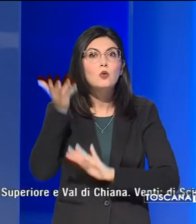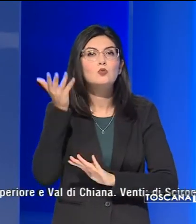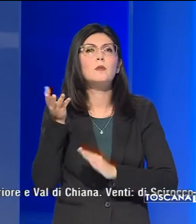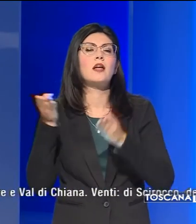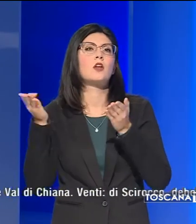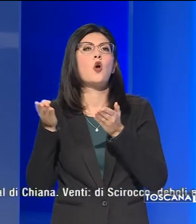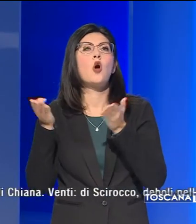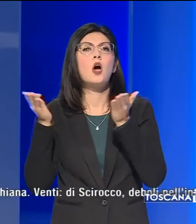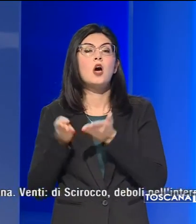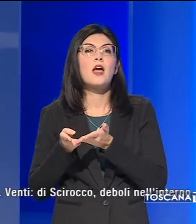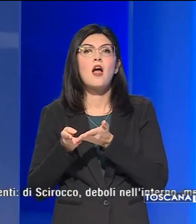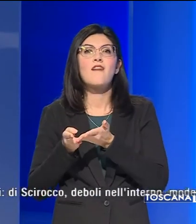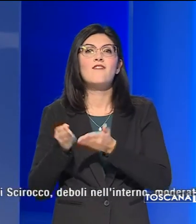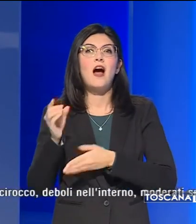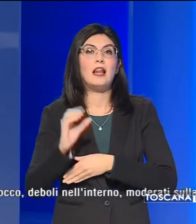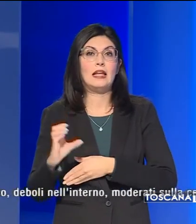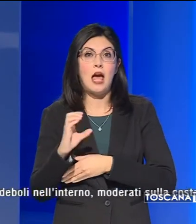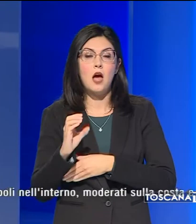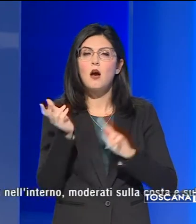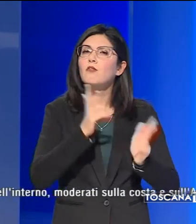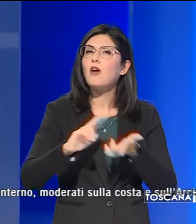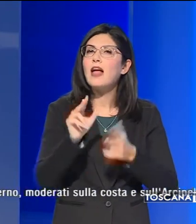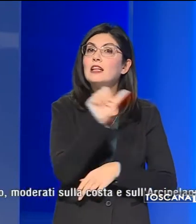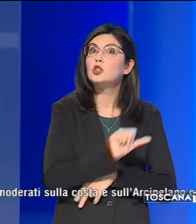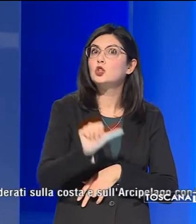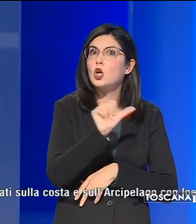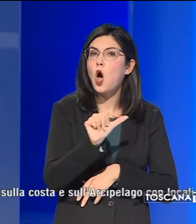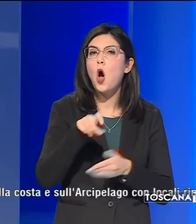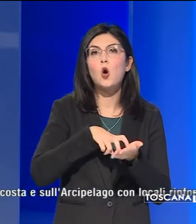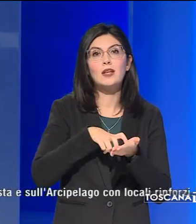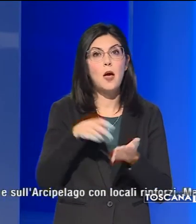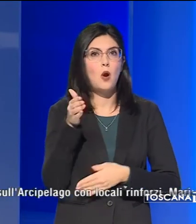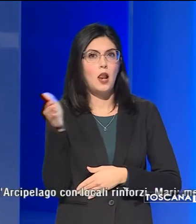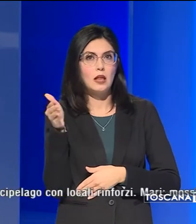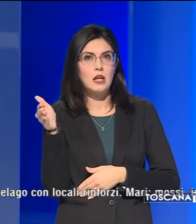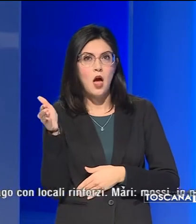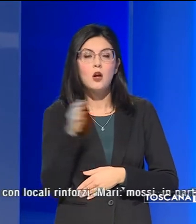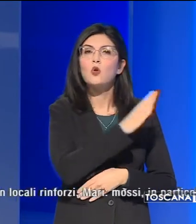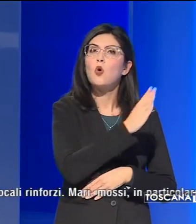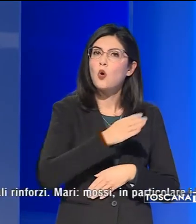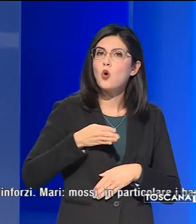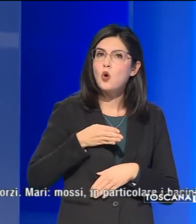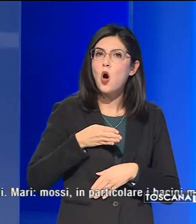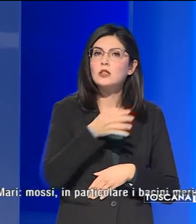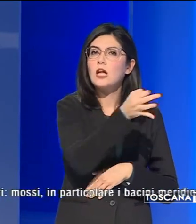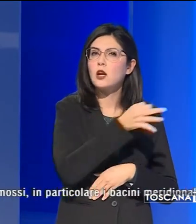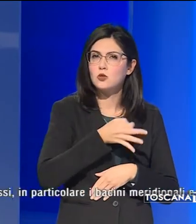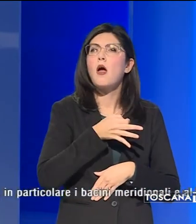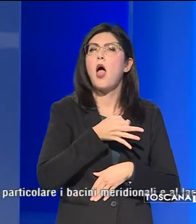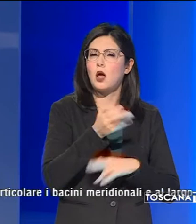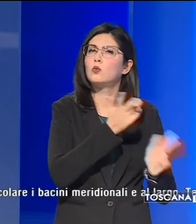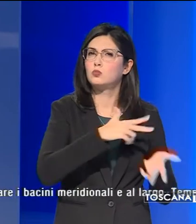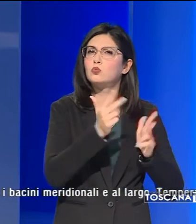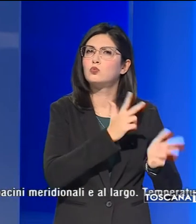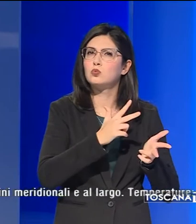Valdichiana i venti di Scirocco deboli nell'interno moderati su costa e arcipelago